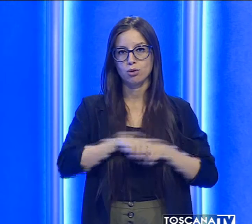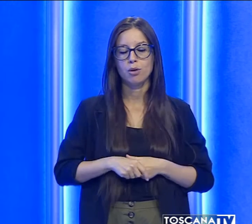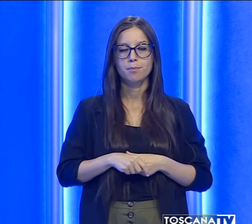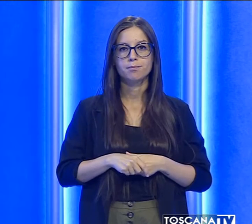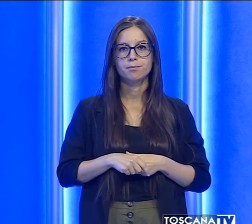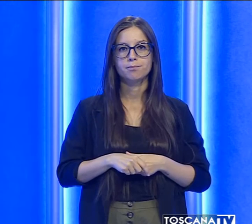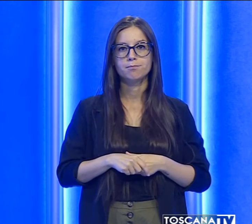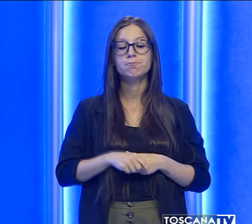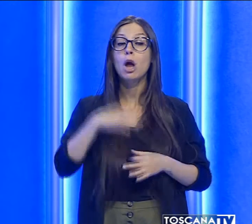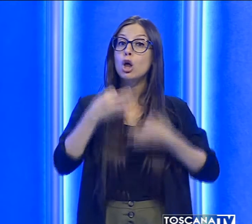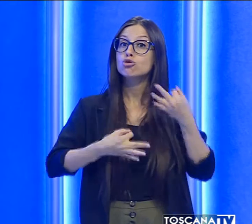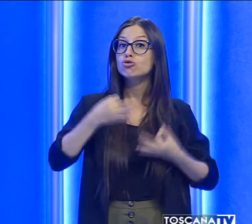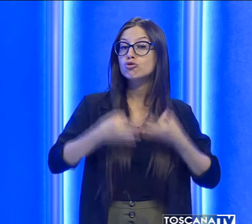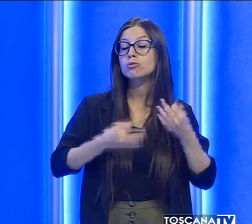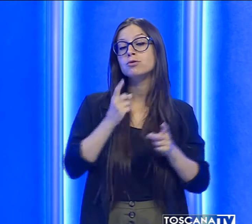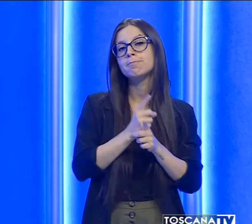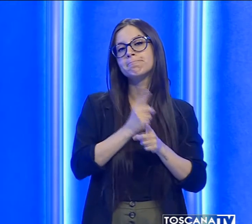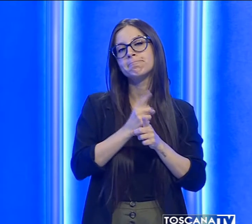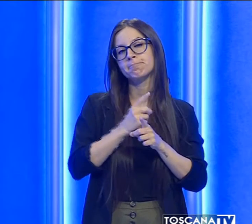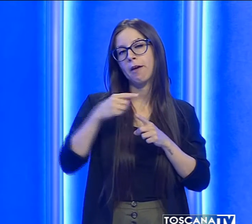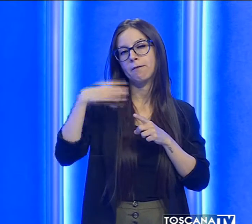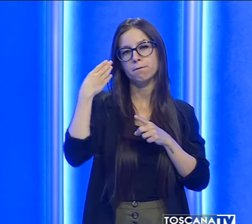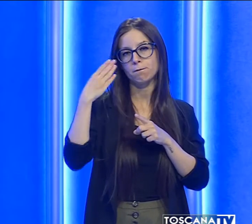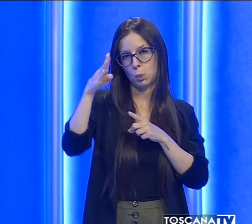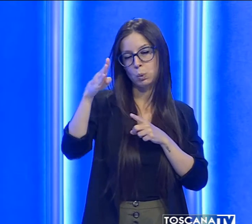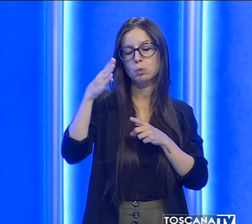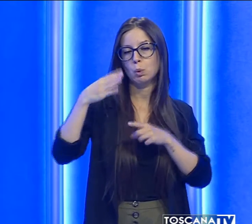Deciderà il giudice delle udienze preliminari.